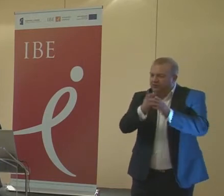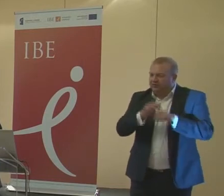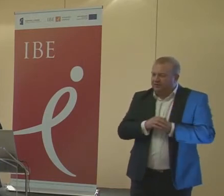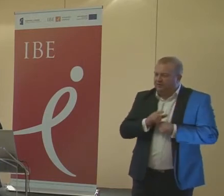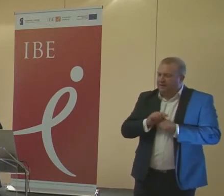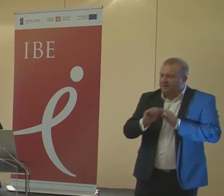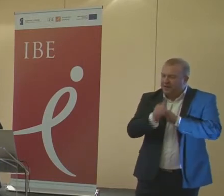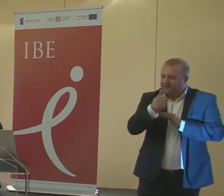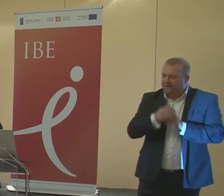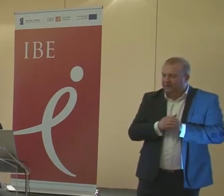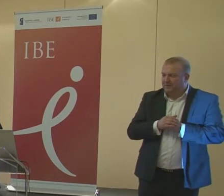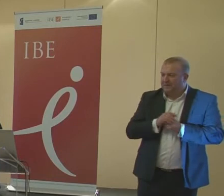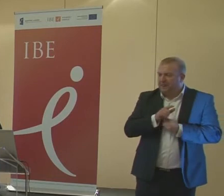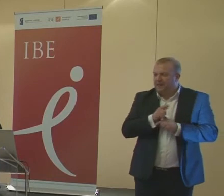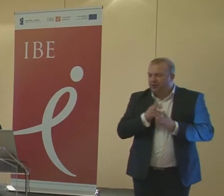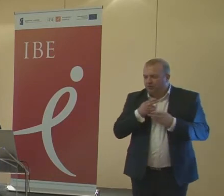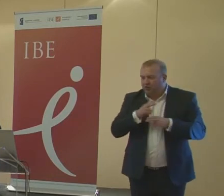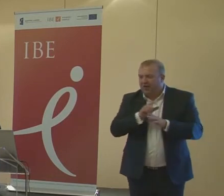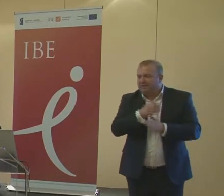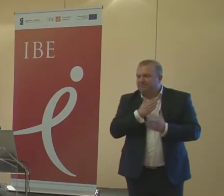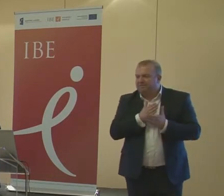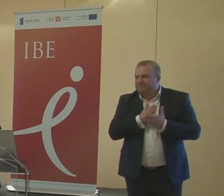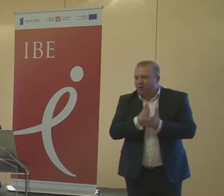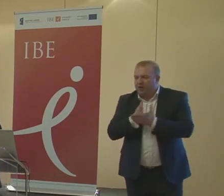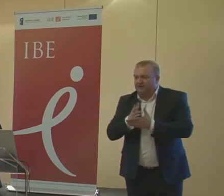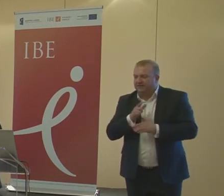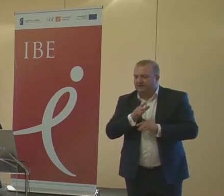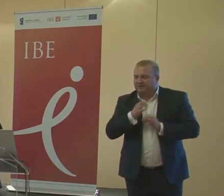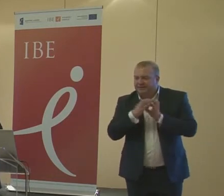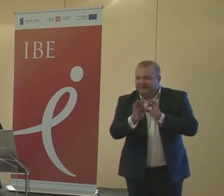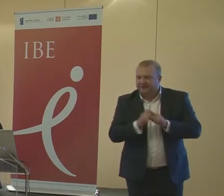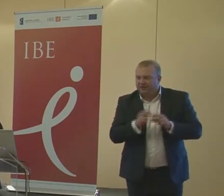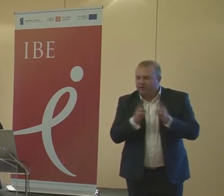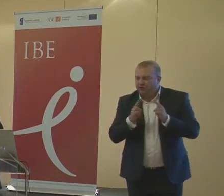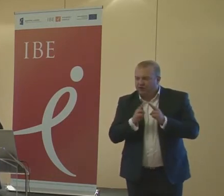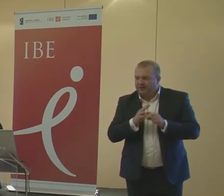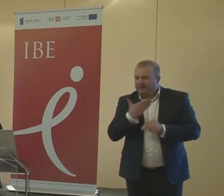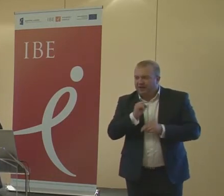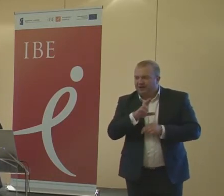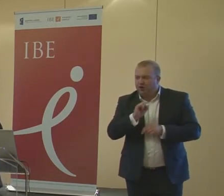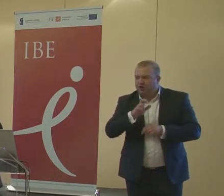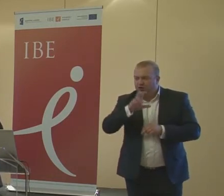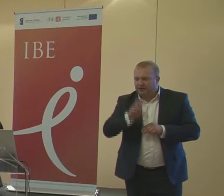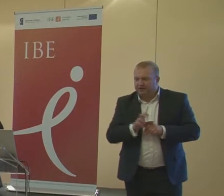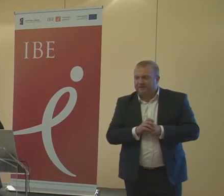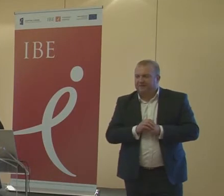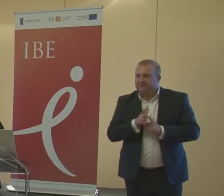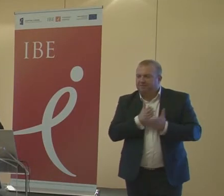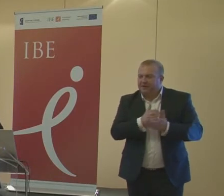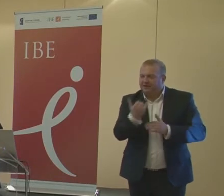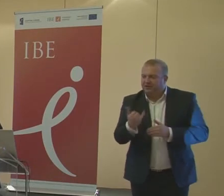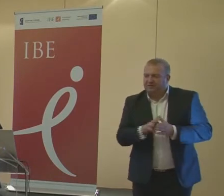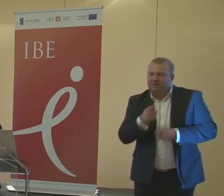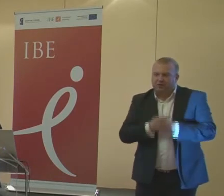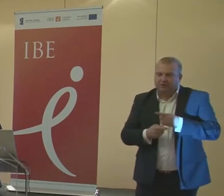pierwsze to udzielanie porad specjalistycznych, konsultacji merytorycznych pod względem pracy z dzieckiem